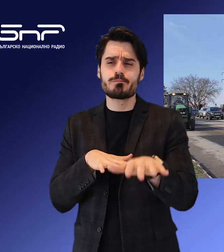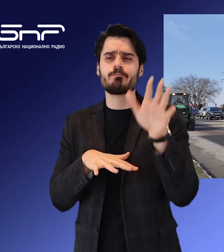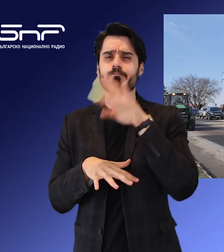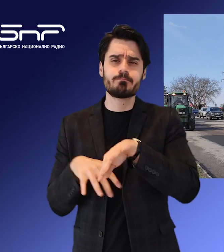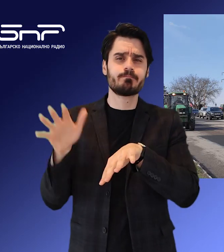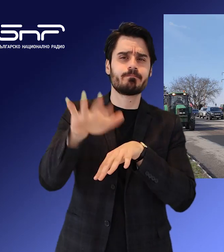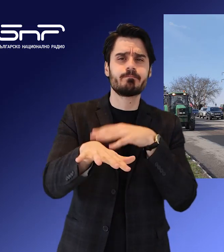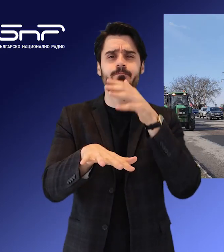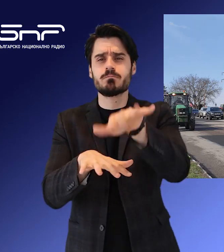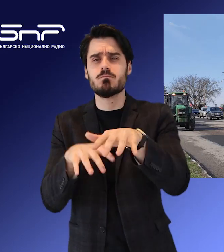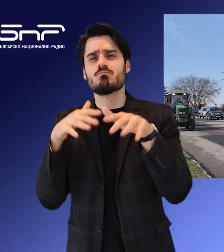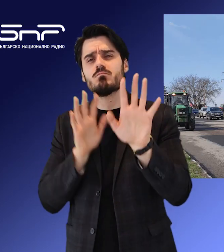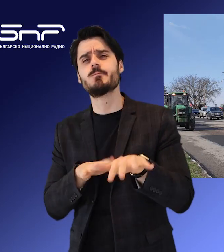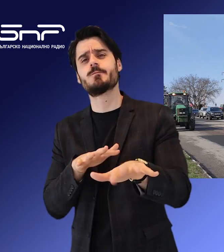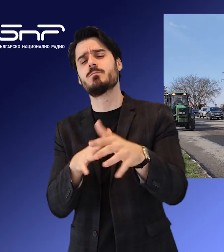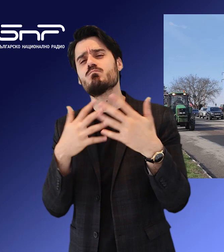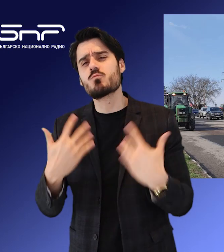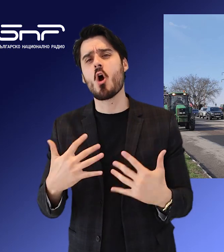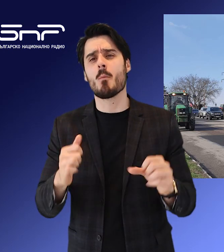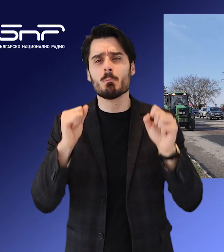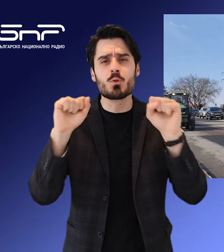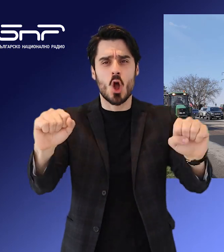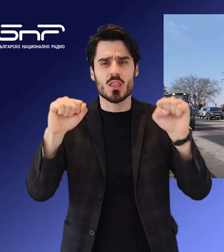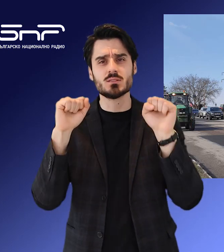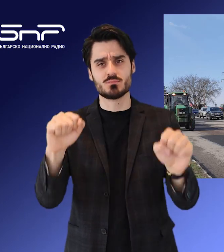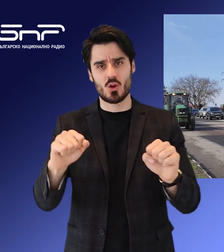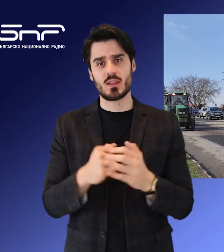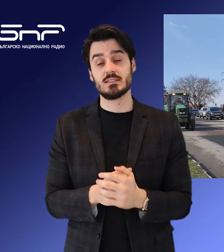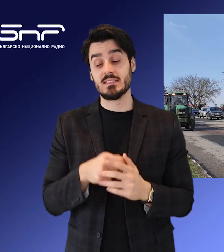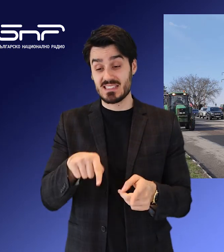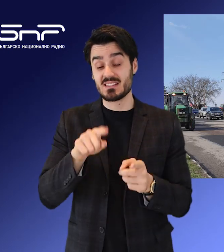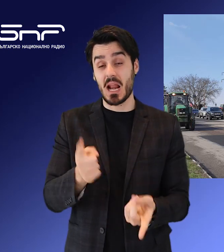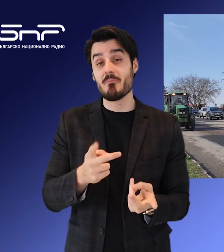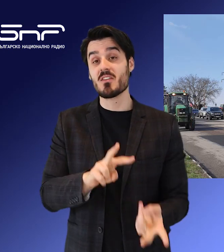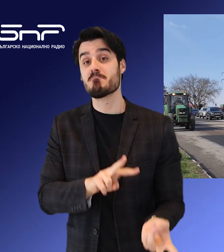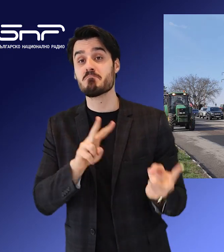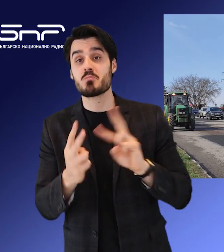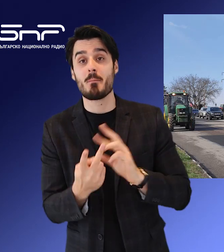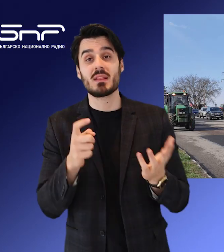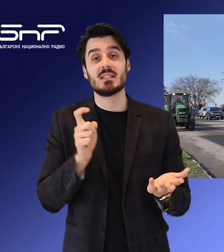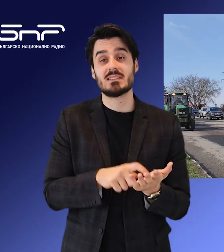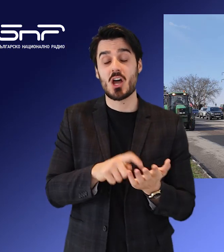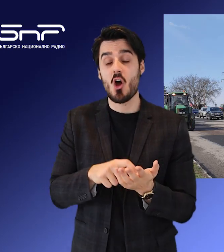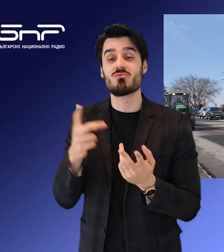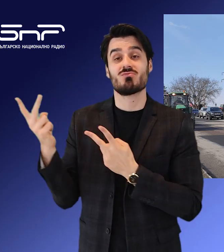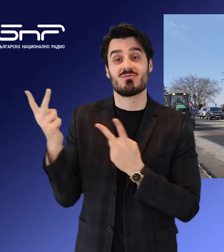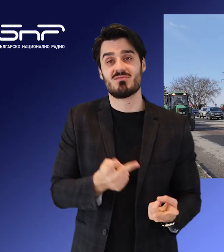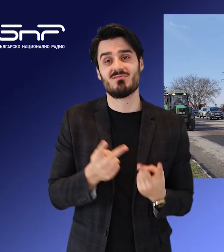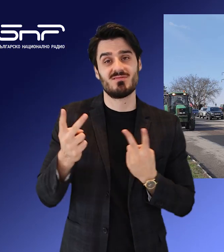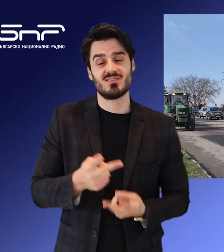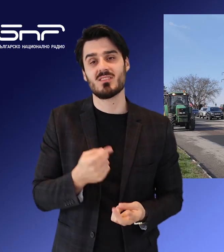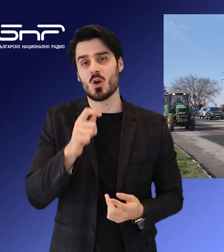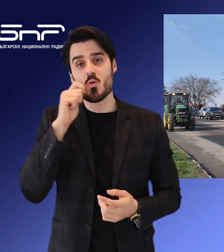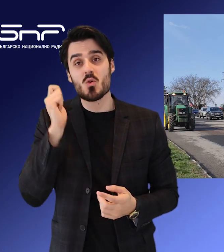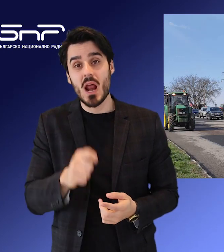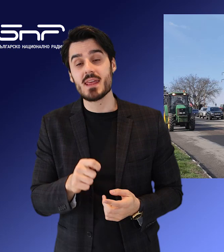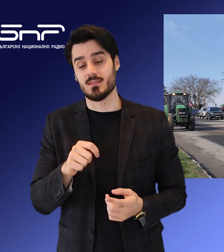По думите и предложението да се въведе депозит на влизане в България, който да се връща при излизането на стоката от страната ни, до някъде ще помогне в